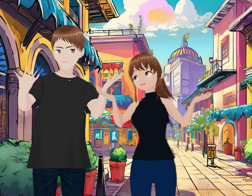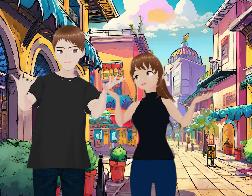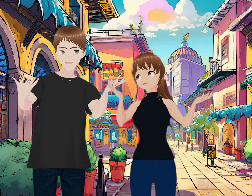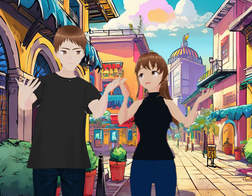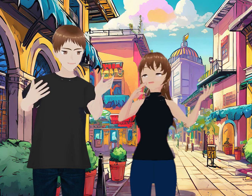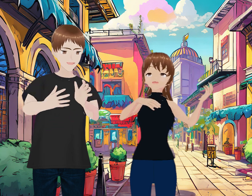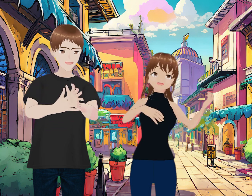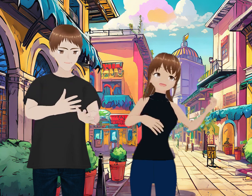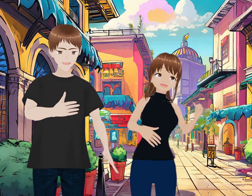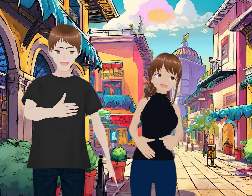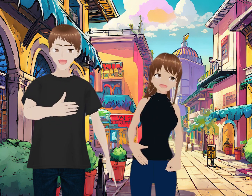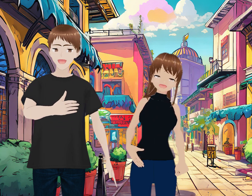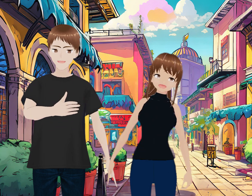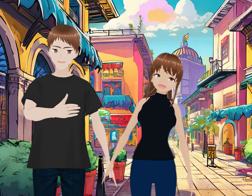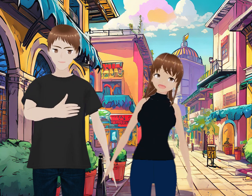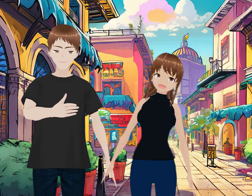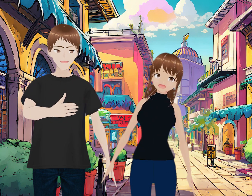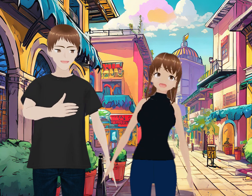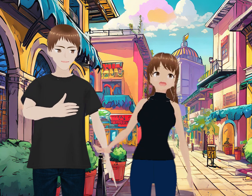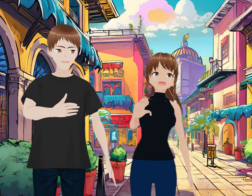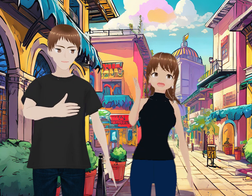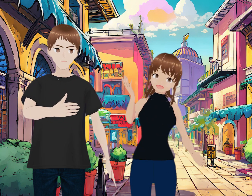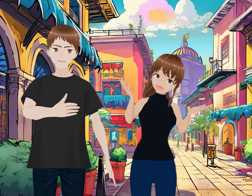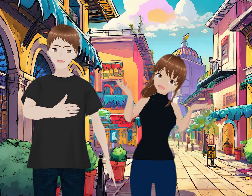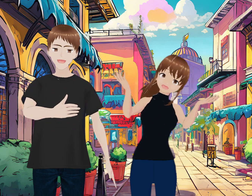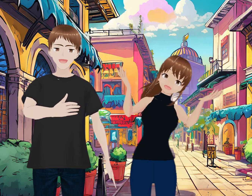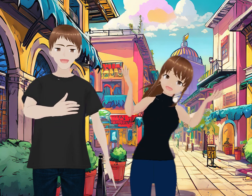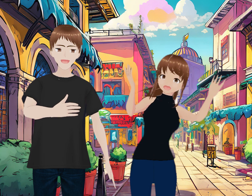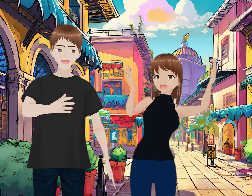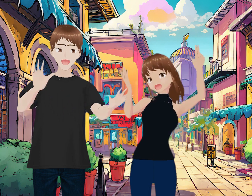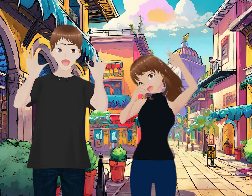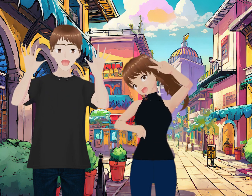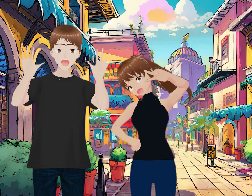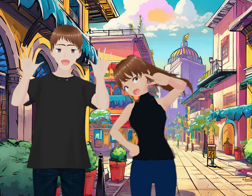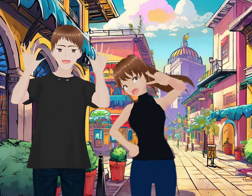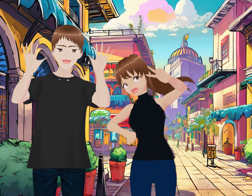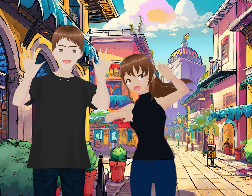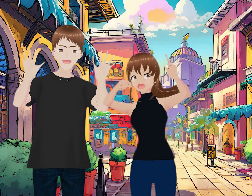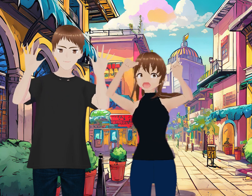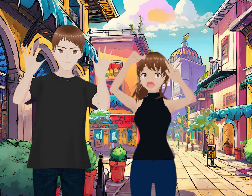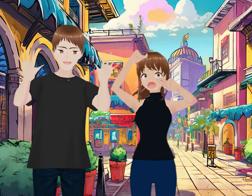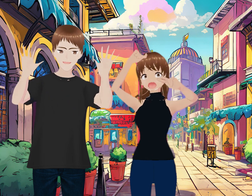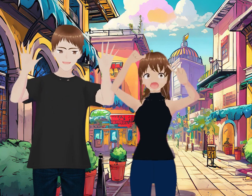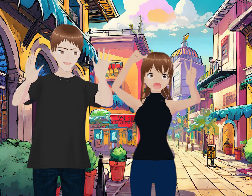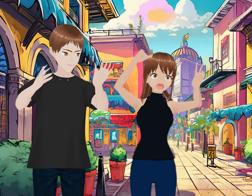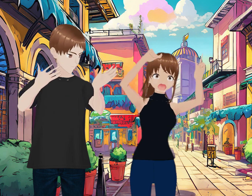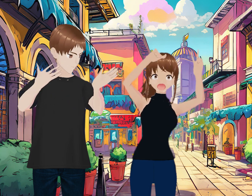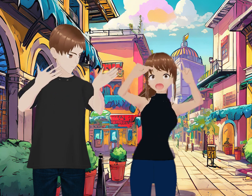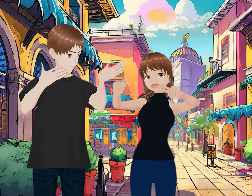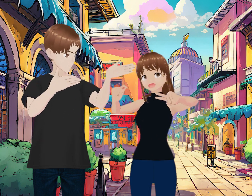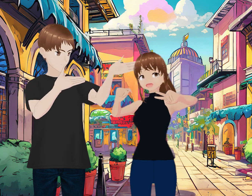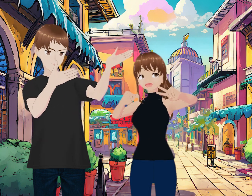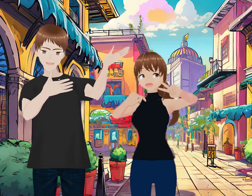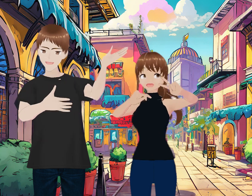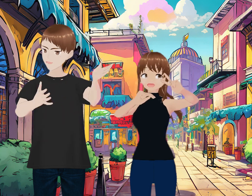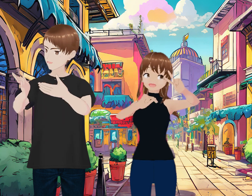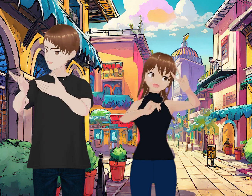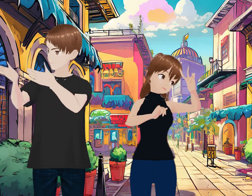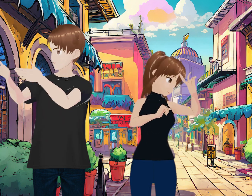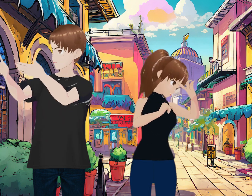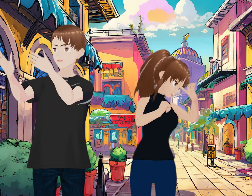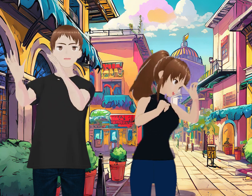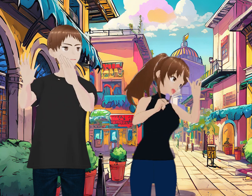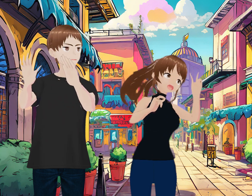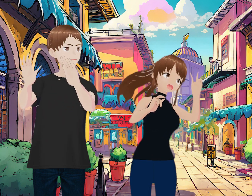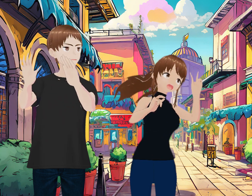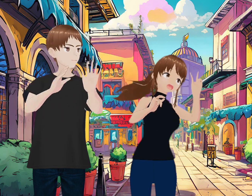Pues como estamos en este especial animado, precisamente vamos a hablar de cintas animadas. Así, por eso, así como la ven, o